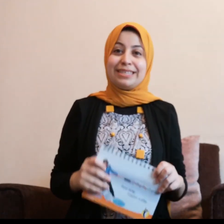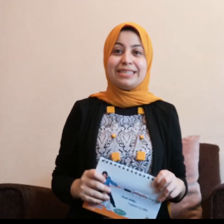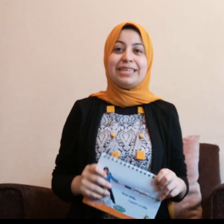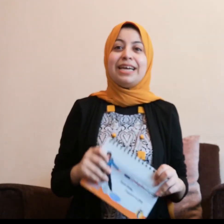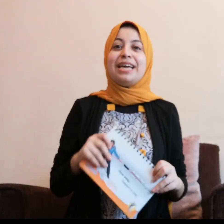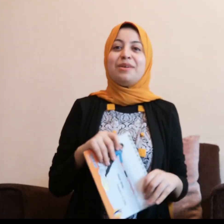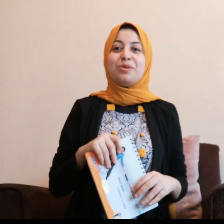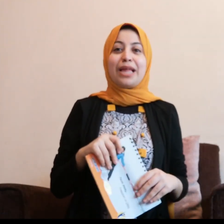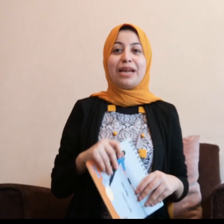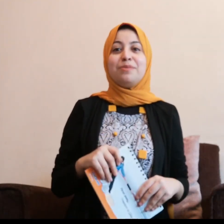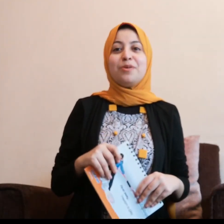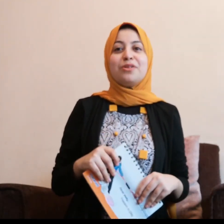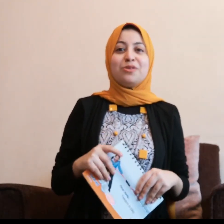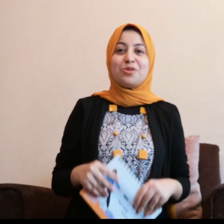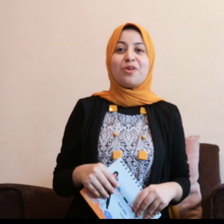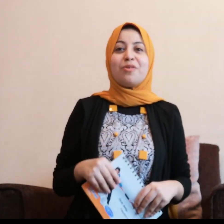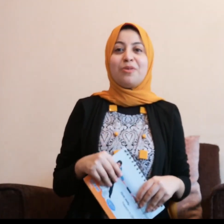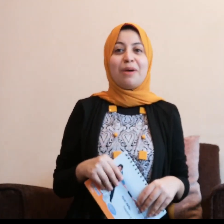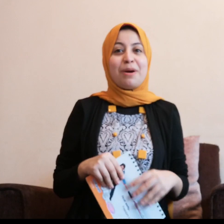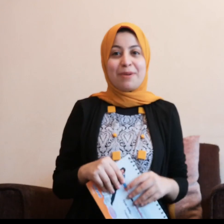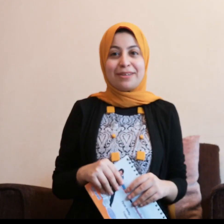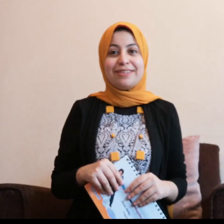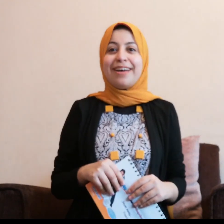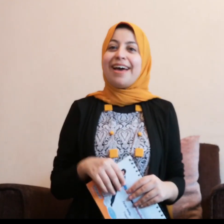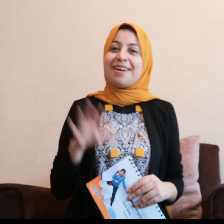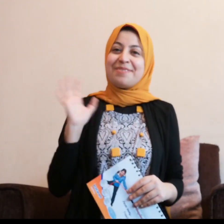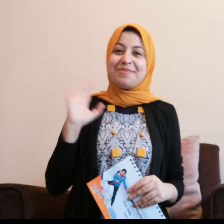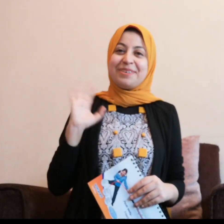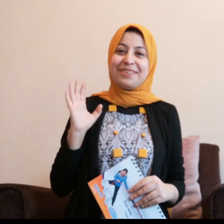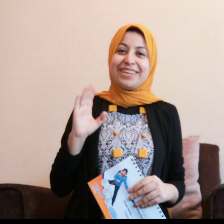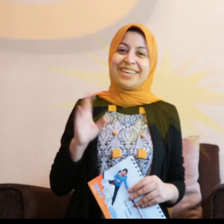كتير لنتعلم لغة الاشوارة وكوننا مع بعضا باي باي